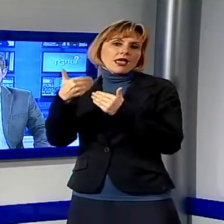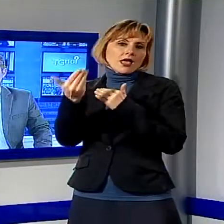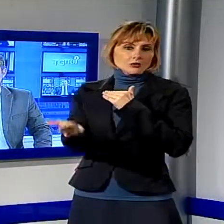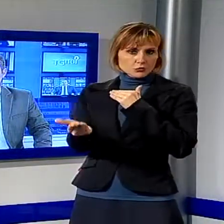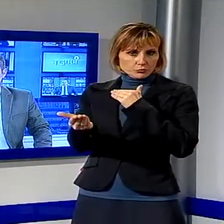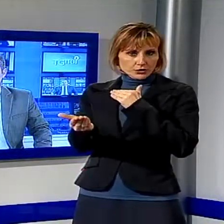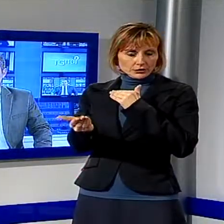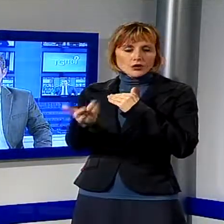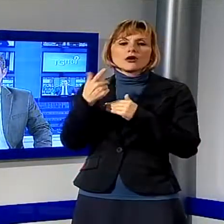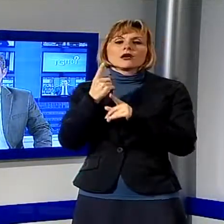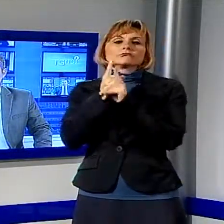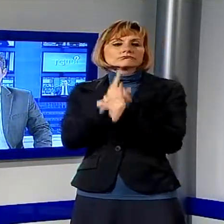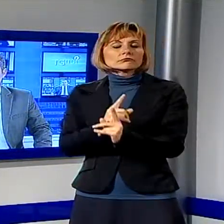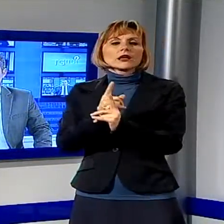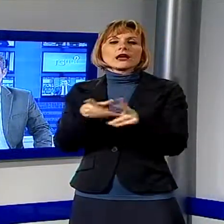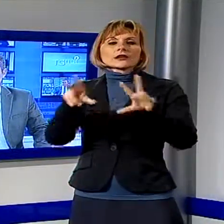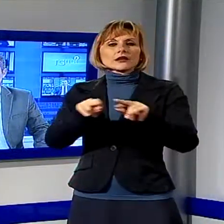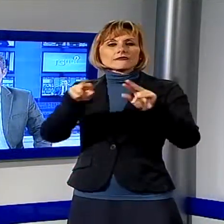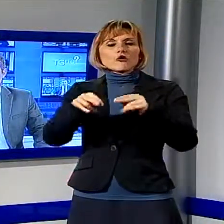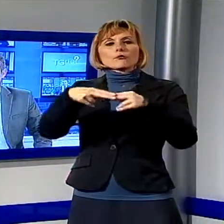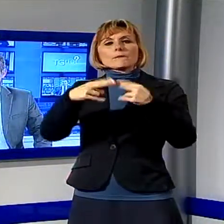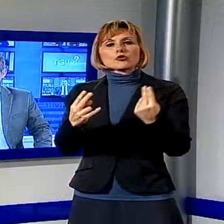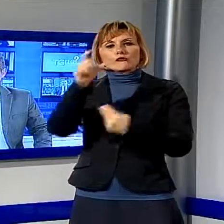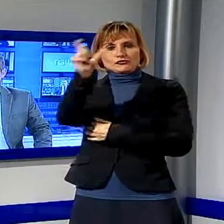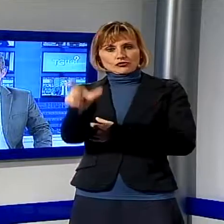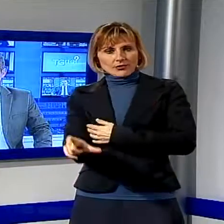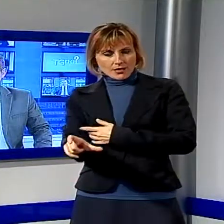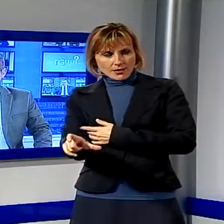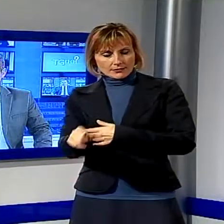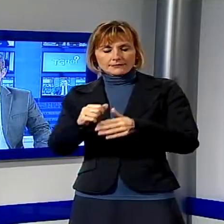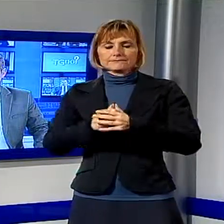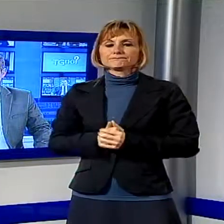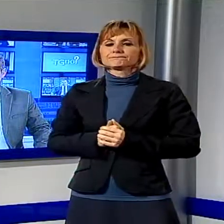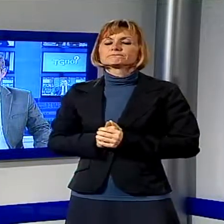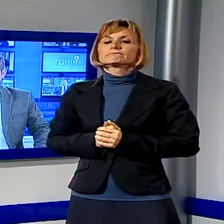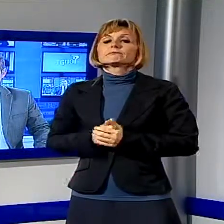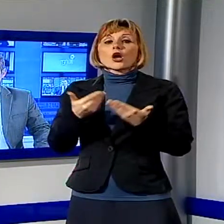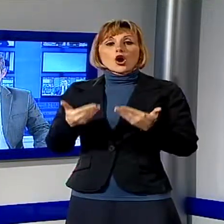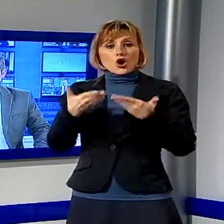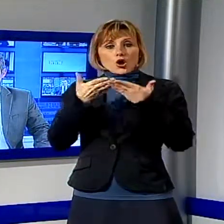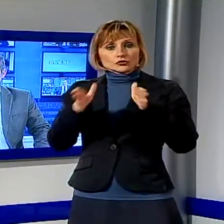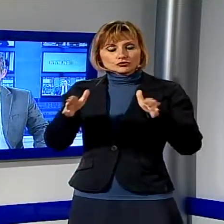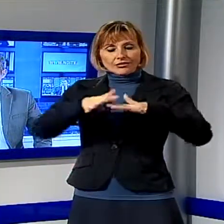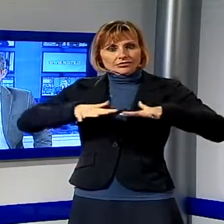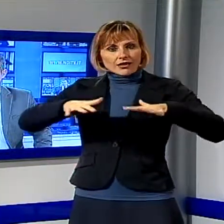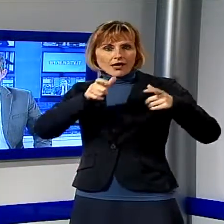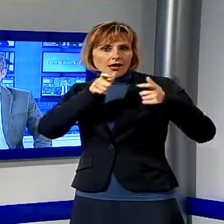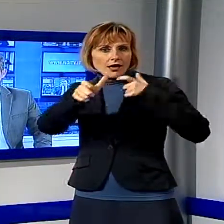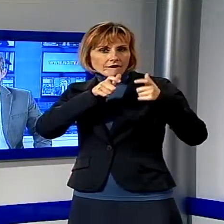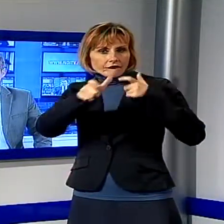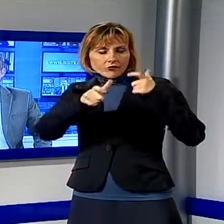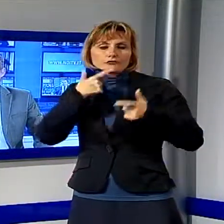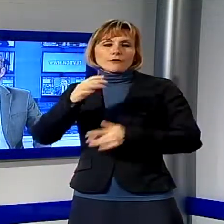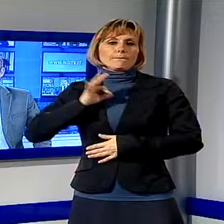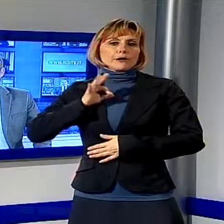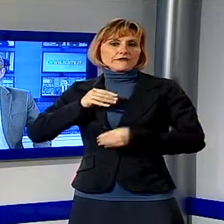a seguito della riforma delle province italiane. Oggi è stato aperto il tavolo di trattative in prefettura alla presenza del